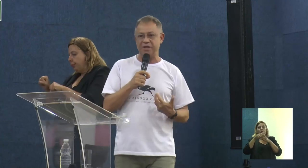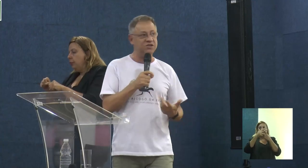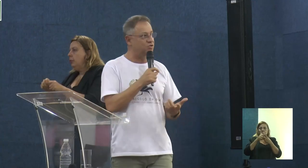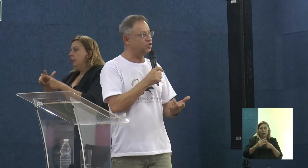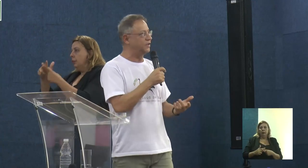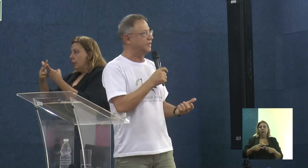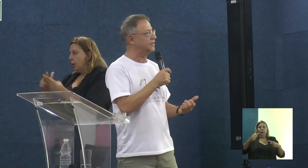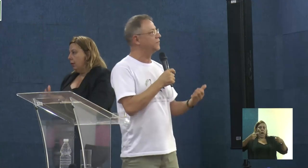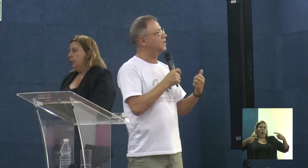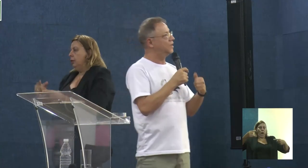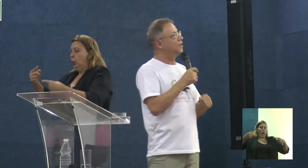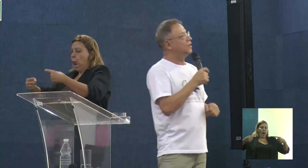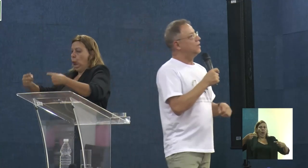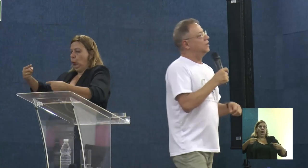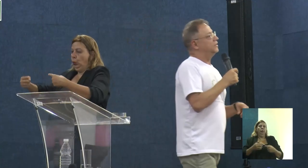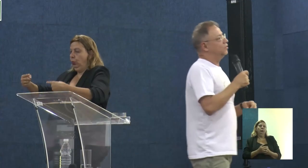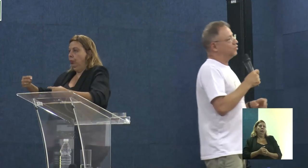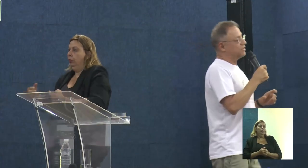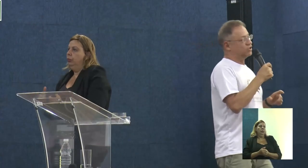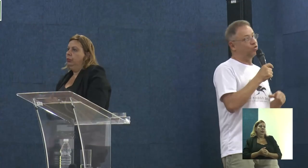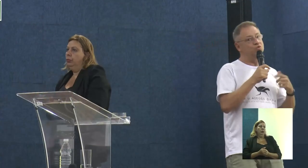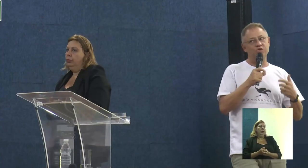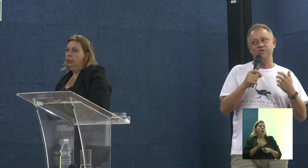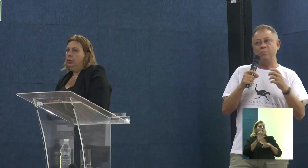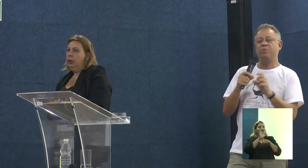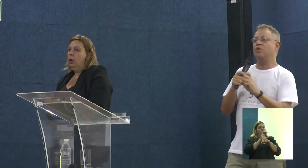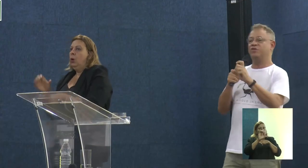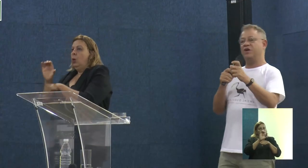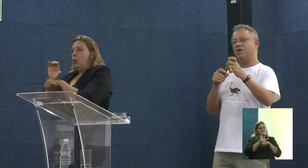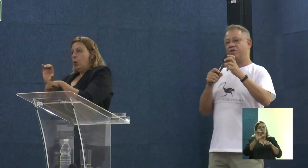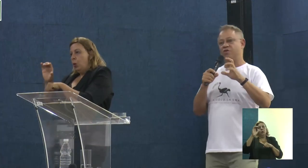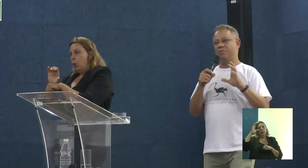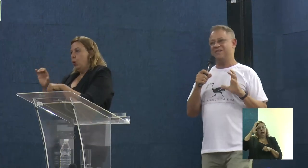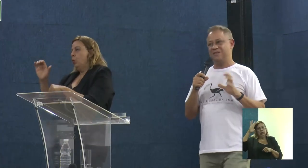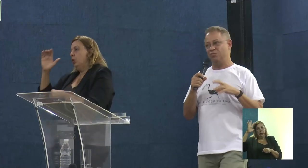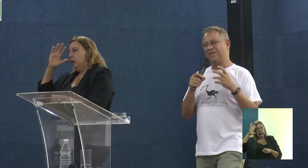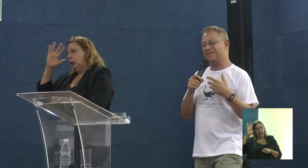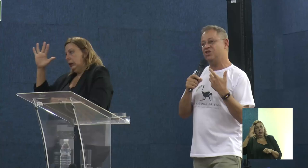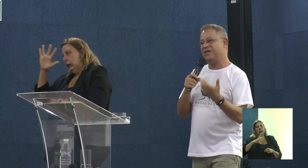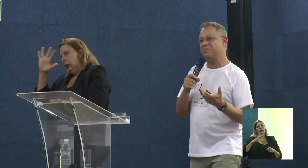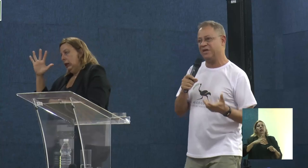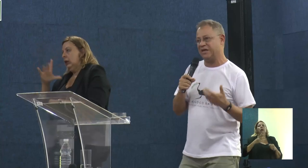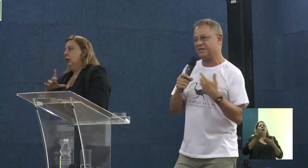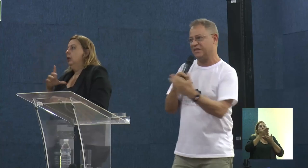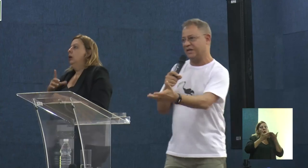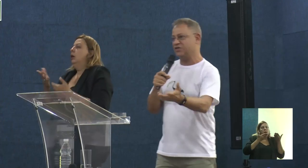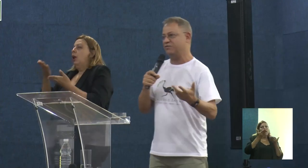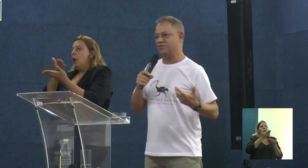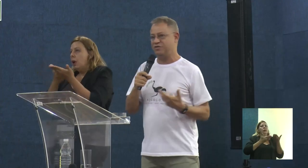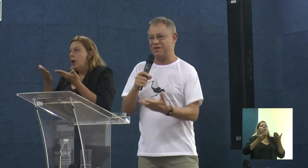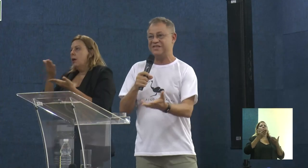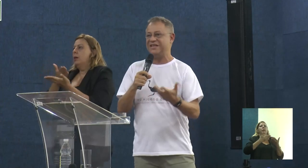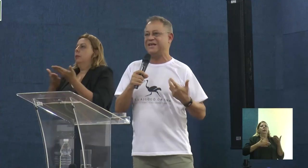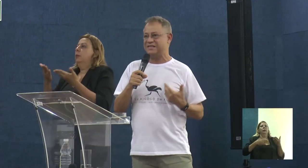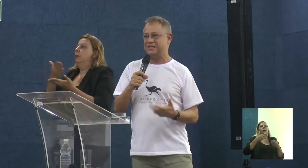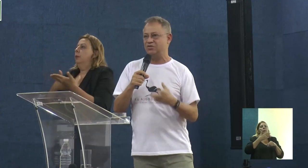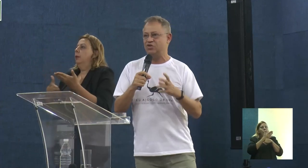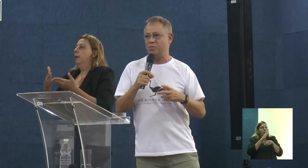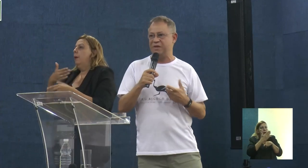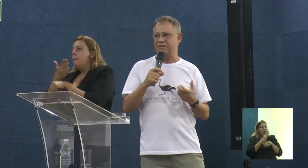essas ferramentas para eles discutirem. Ou seja, o curso é um pouco teórico e muita dinâmica, de